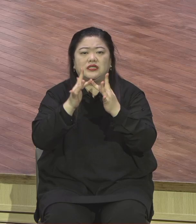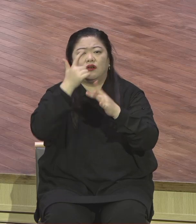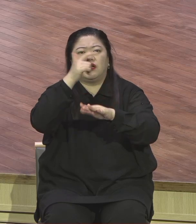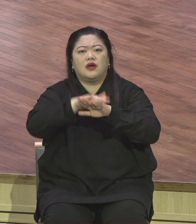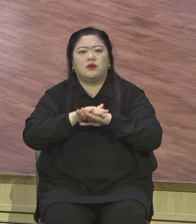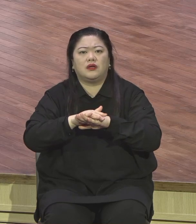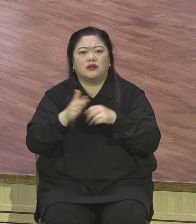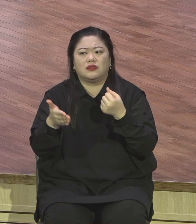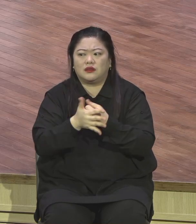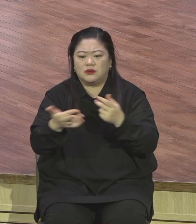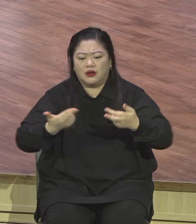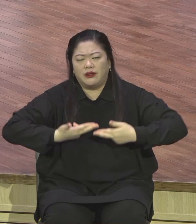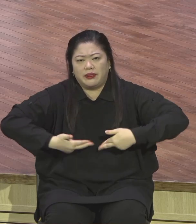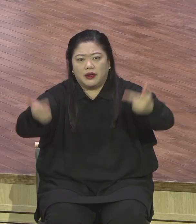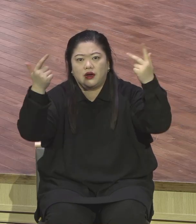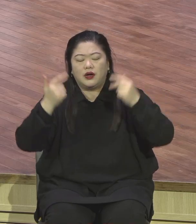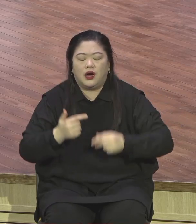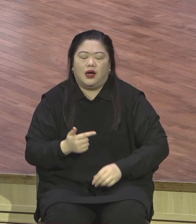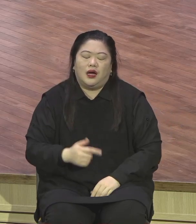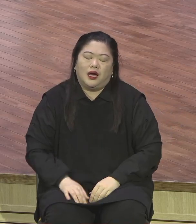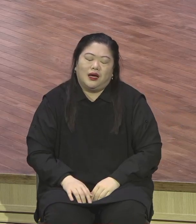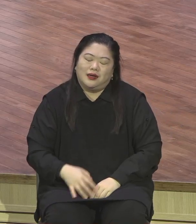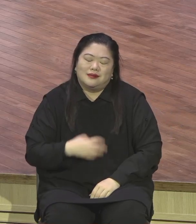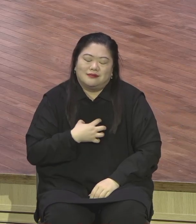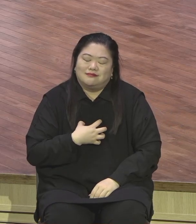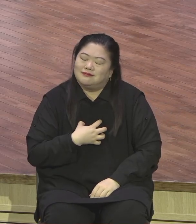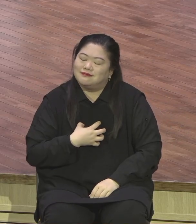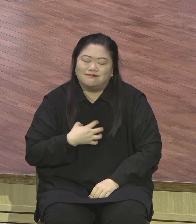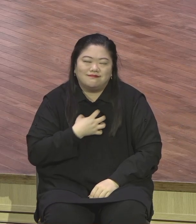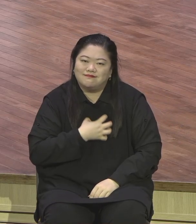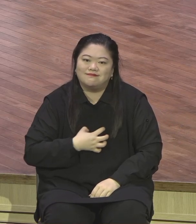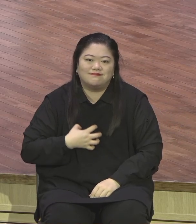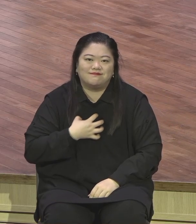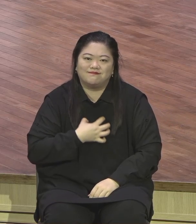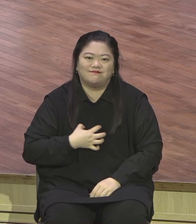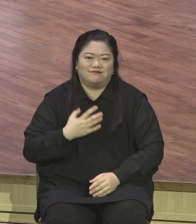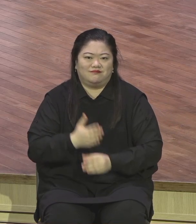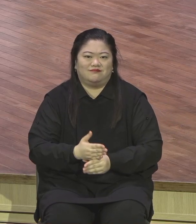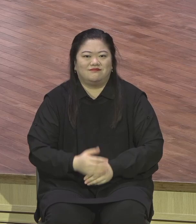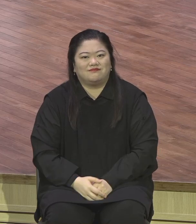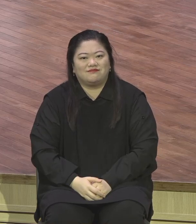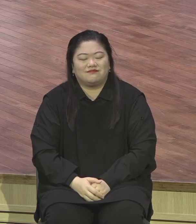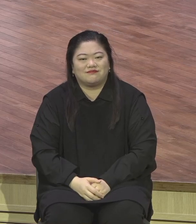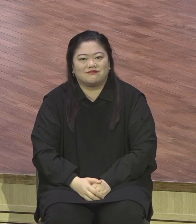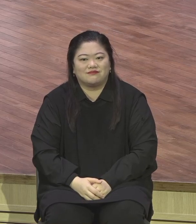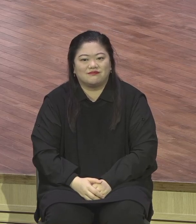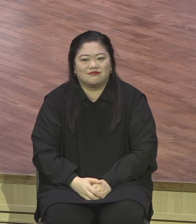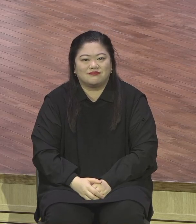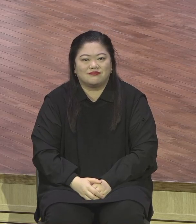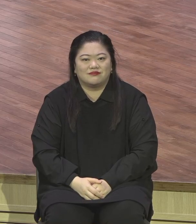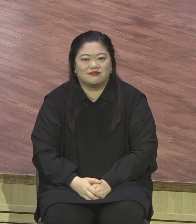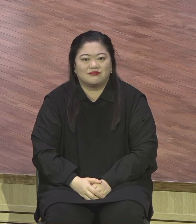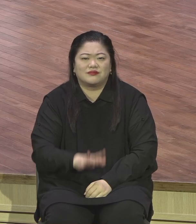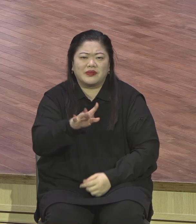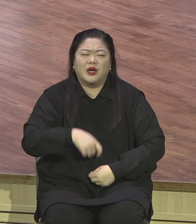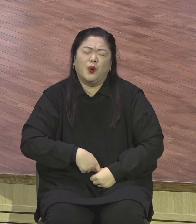너무 힘듭니다. 사실 마스크를 쓰고 또 방역 수치를